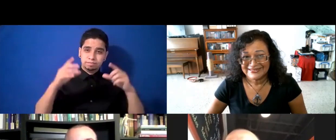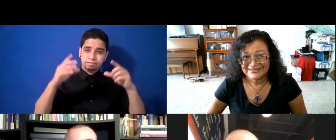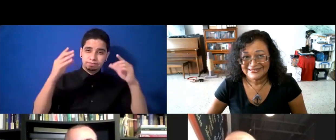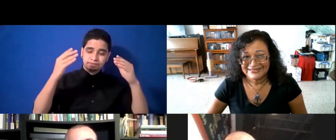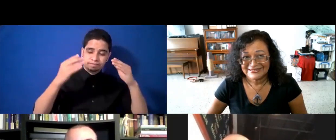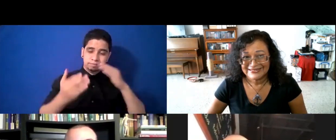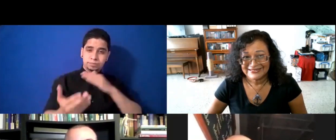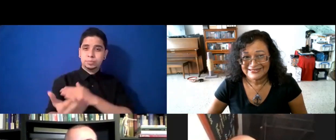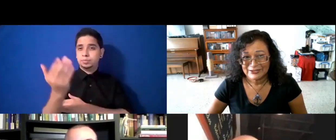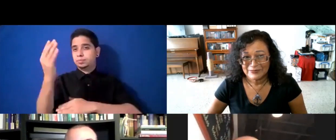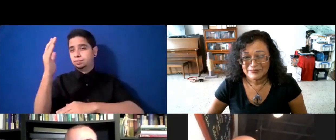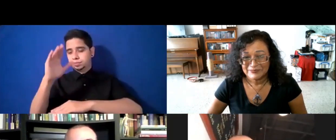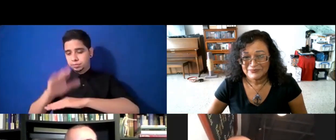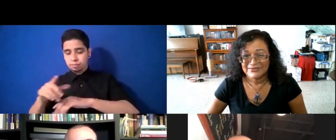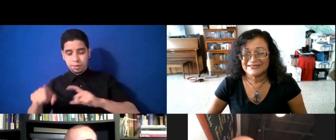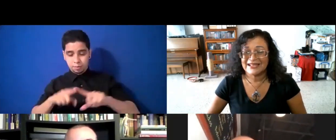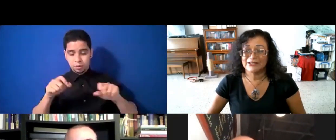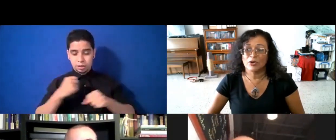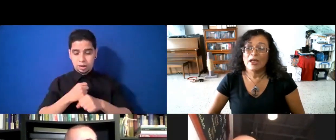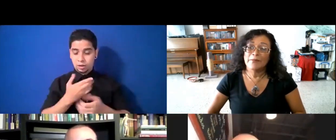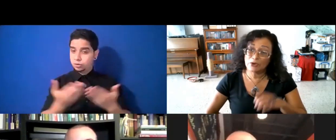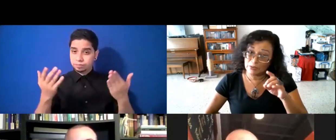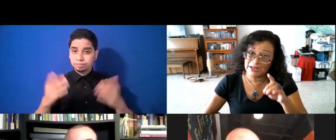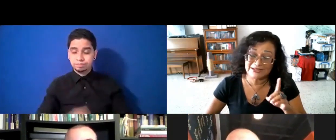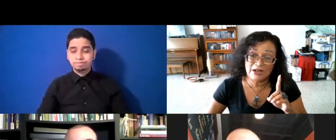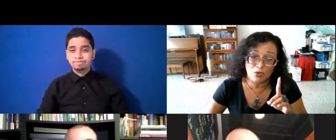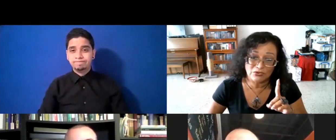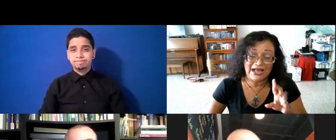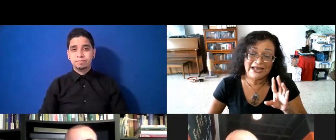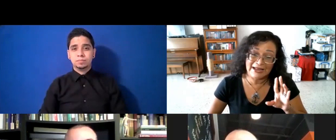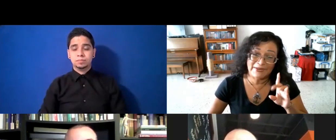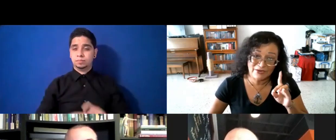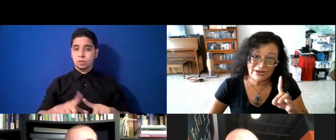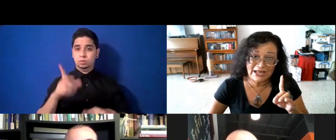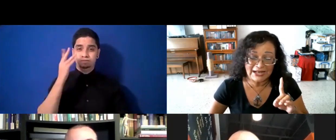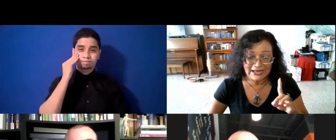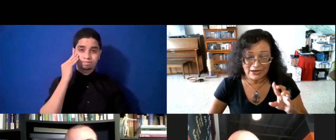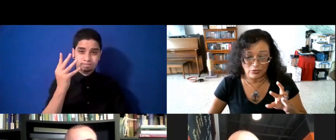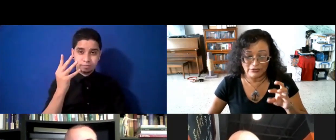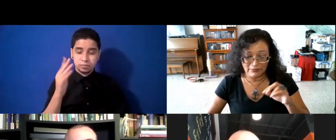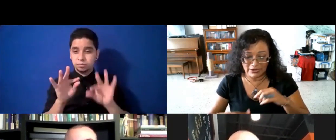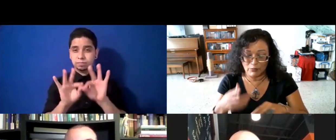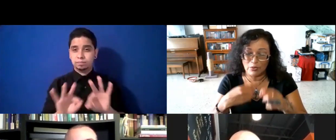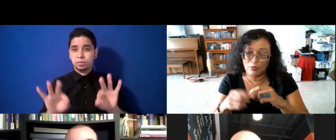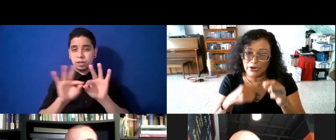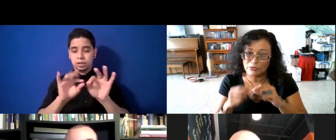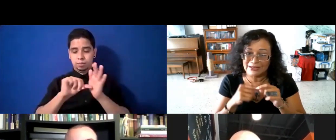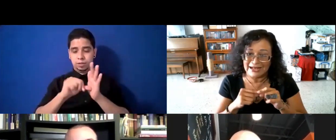actividad de la familia. Exacto, pero, te voy a decir una cosa, hay que especificar aquí algo, y, vuelvo un poquito atrás,